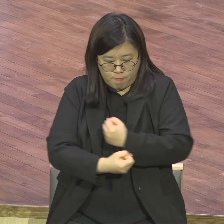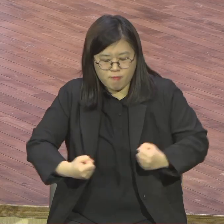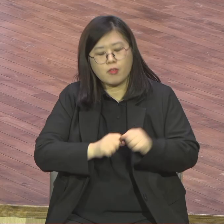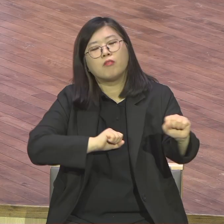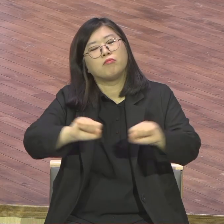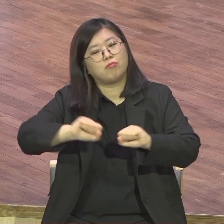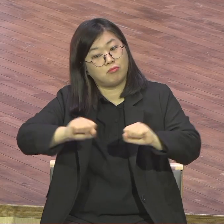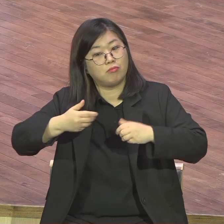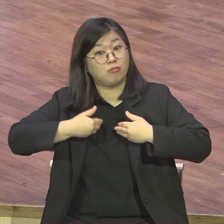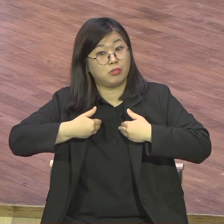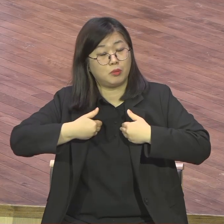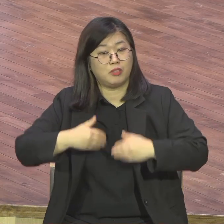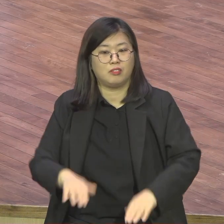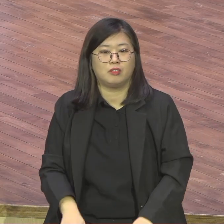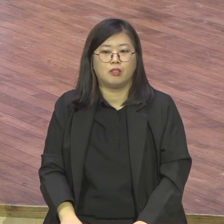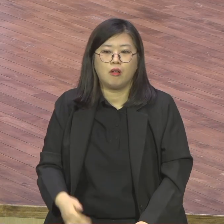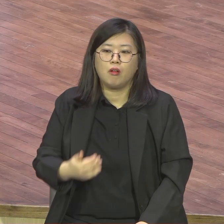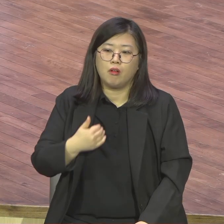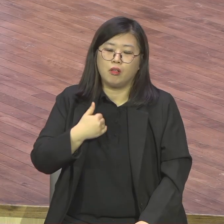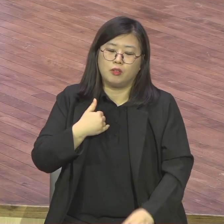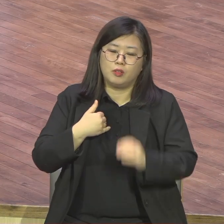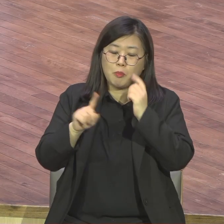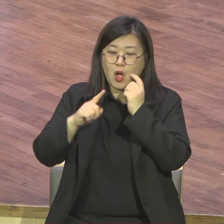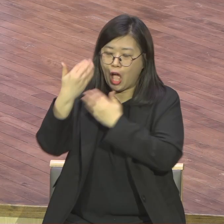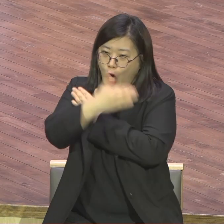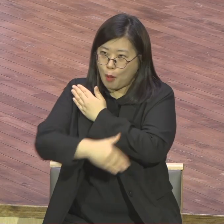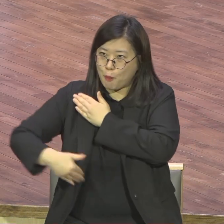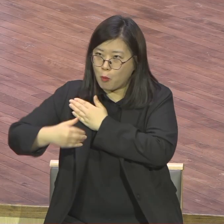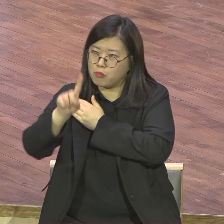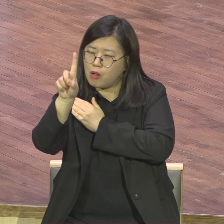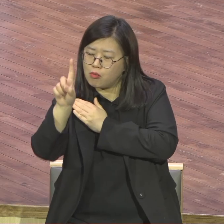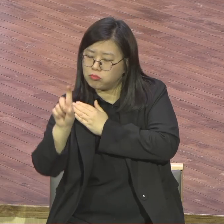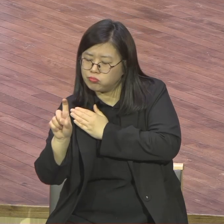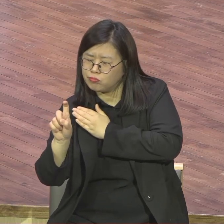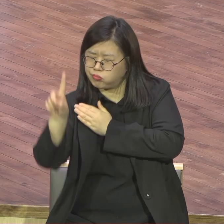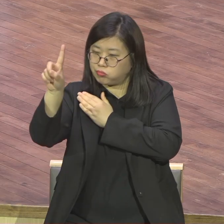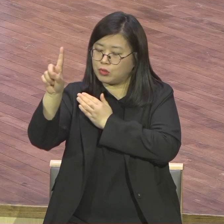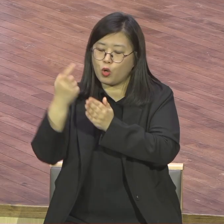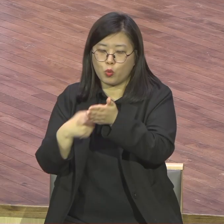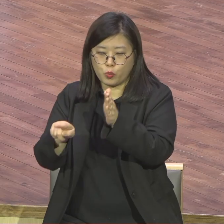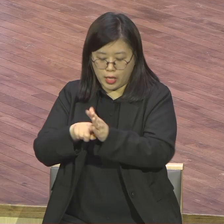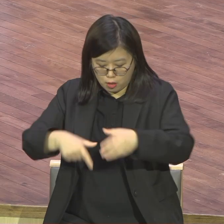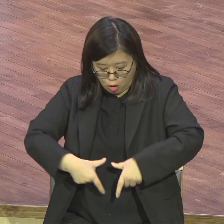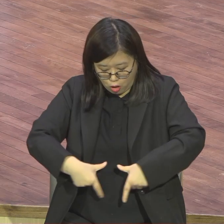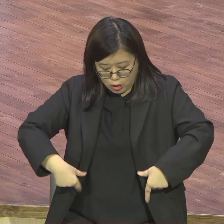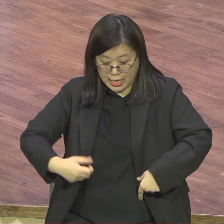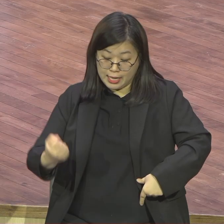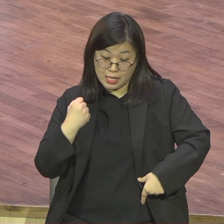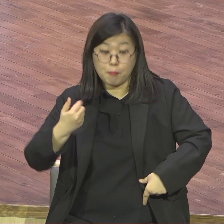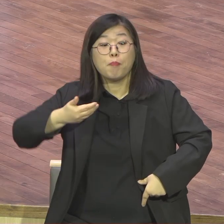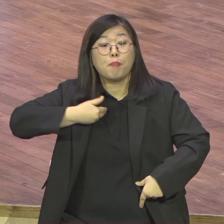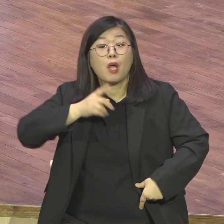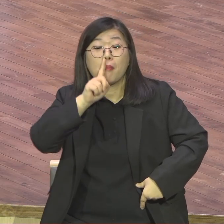이런 분들은 복근에 근육을 키워주면 자세도 바로 세워지고 척추도 바로 세워져서 허리가 안 아파요.